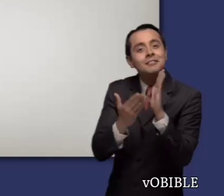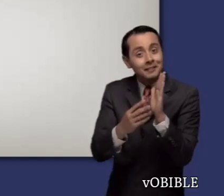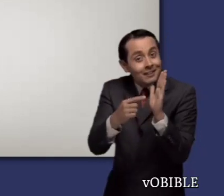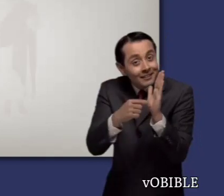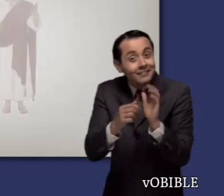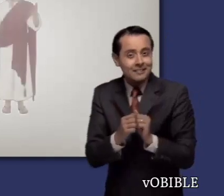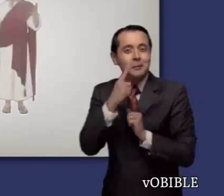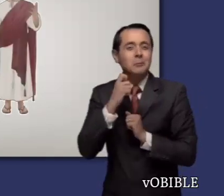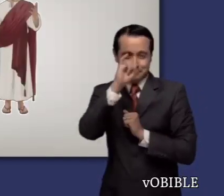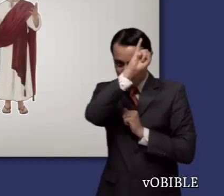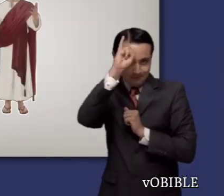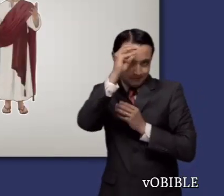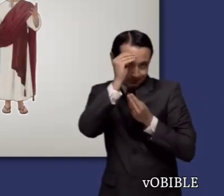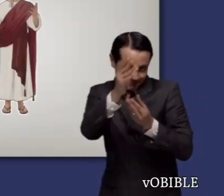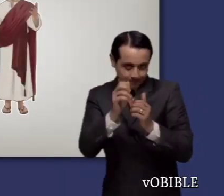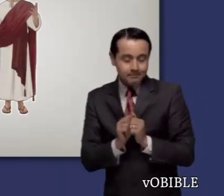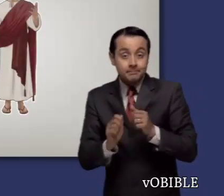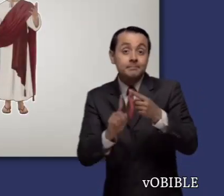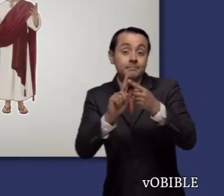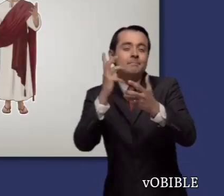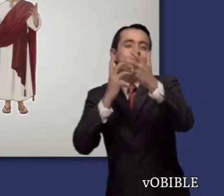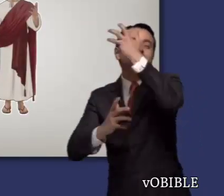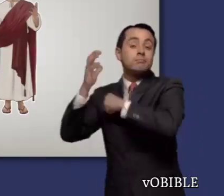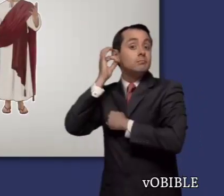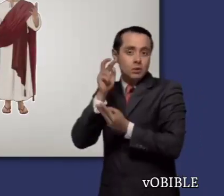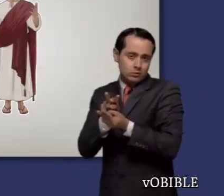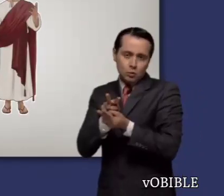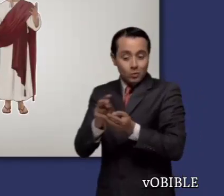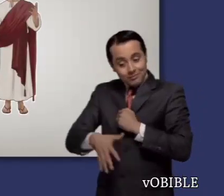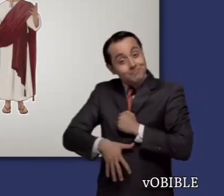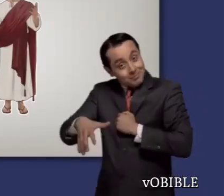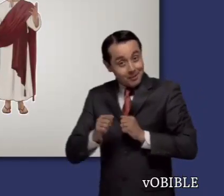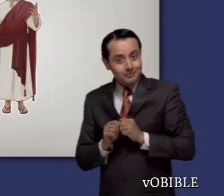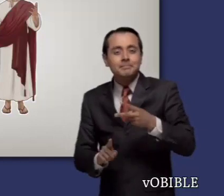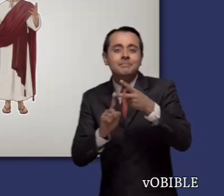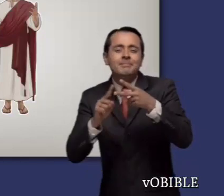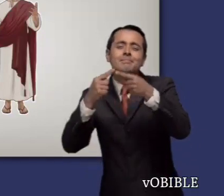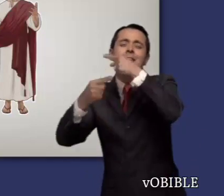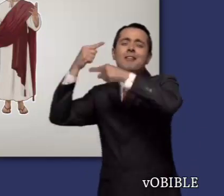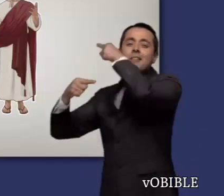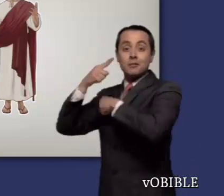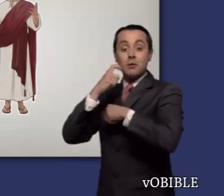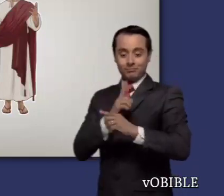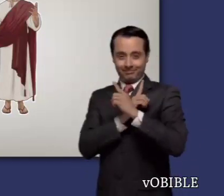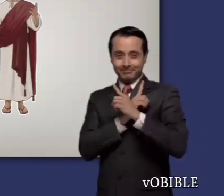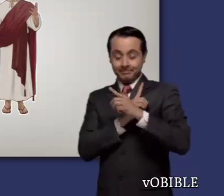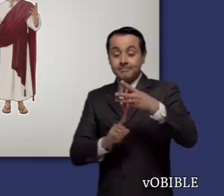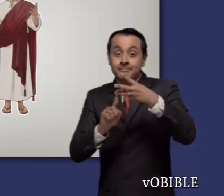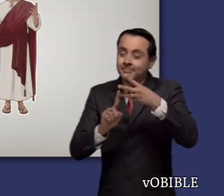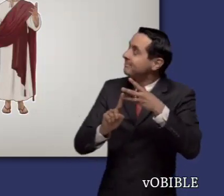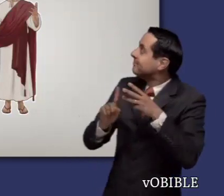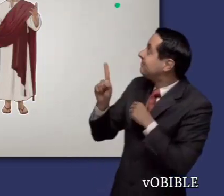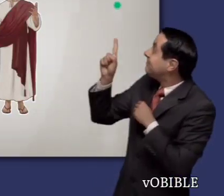Isaías profetizó muchos detalles sobre el Mesías. Por ejemplo, que nacería de una virgen, que